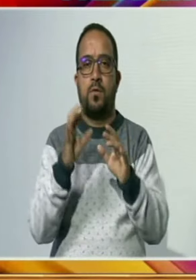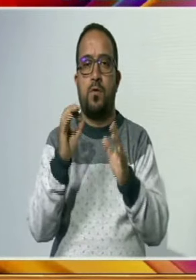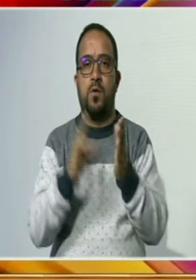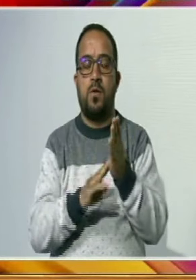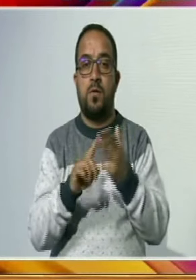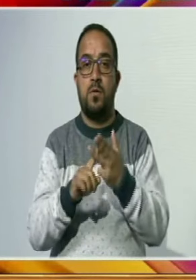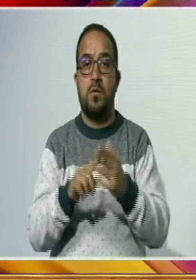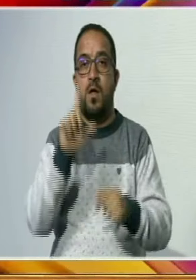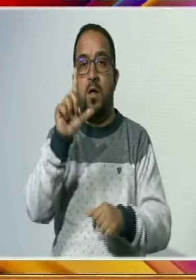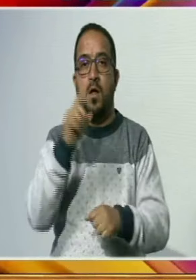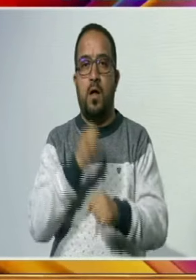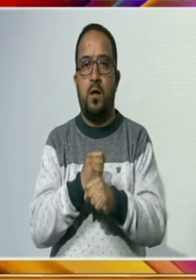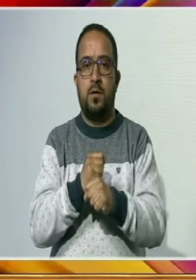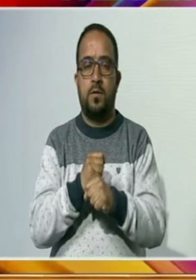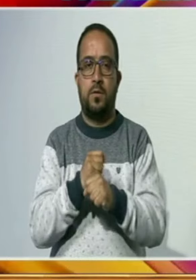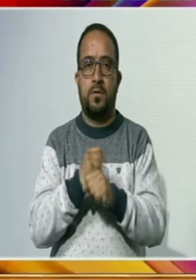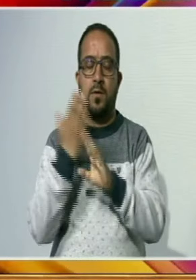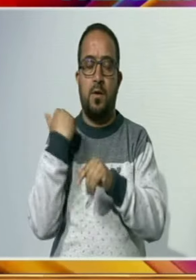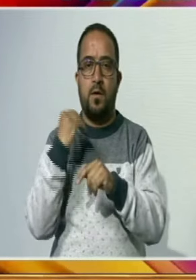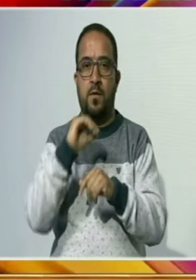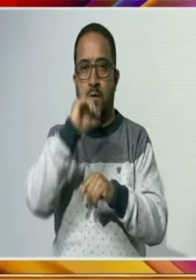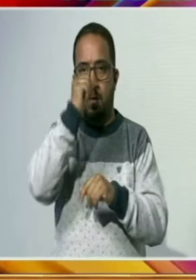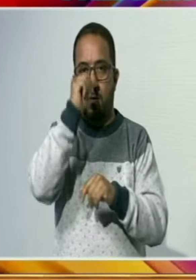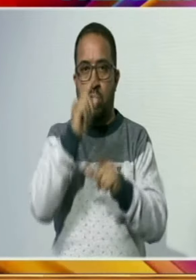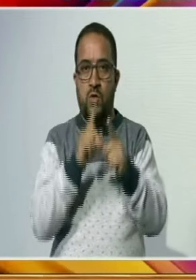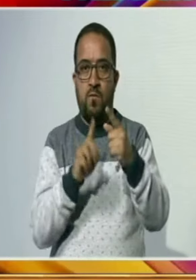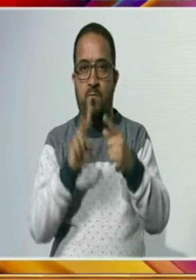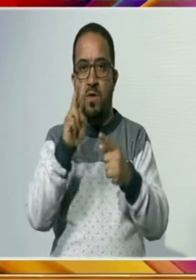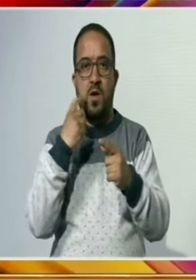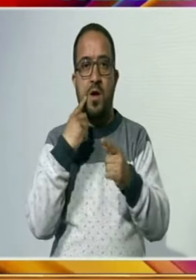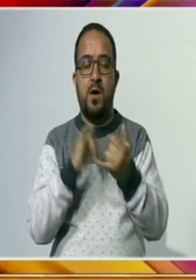لیپننڈ گورنر مانوی سینہ نے کل شریعہ ماتا ویشنو دیوی